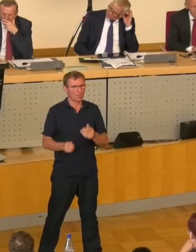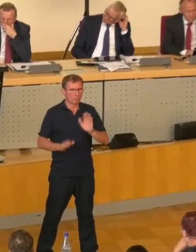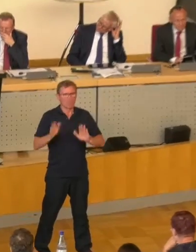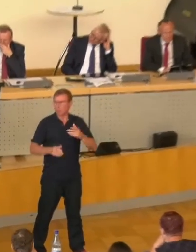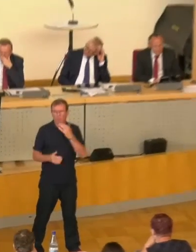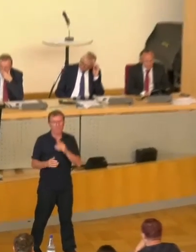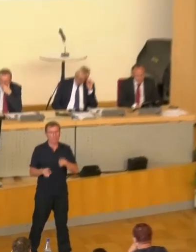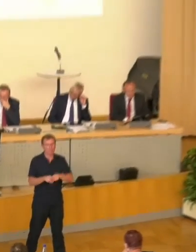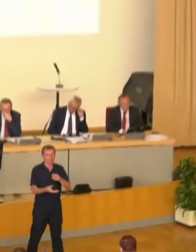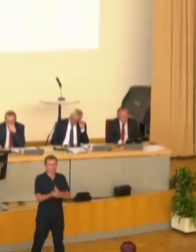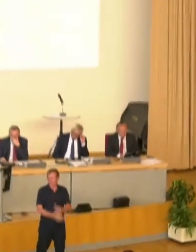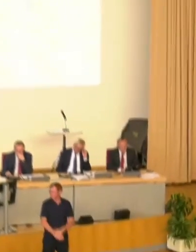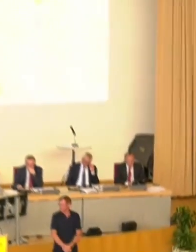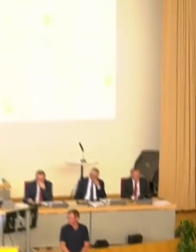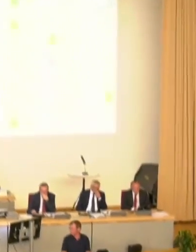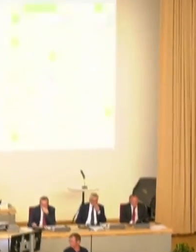um sein Stimmen zu errichten.